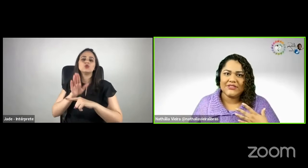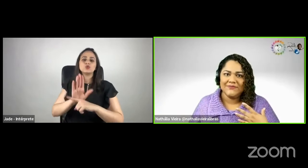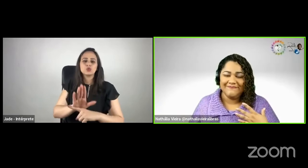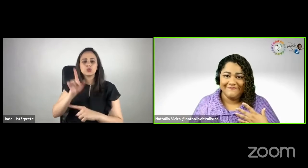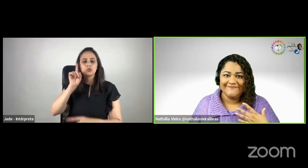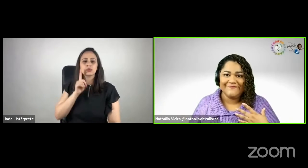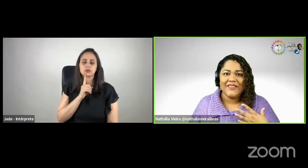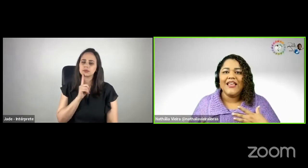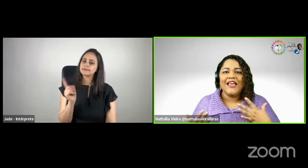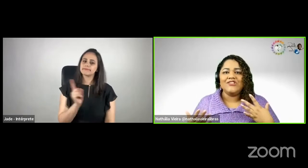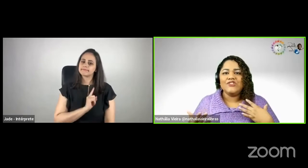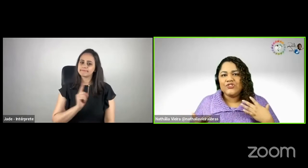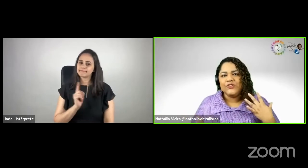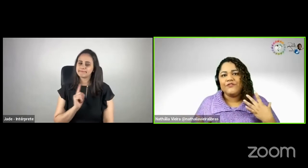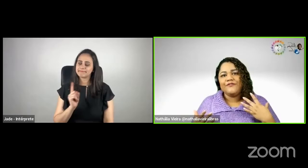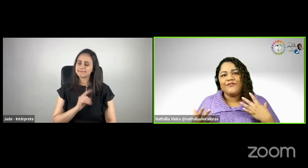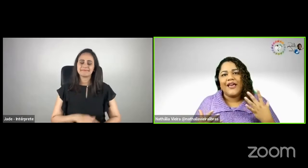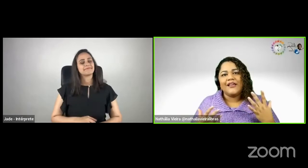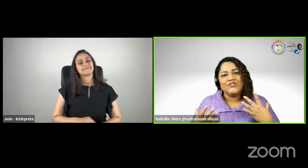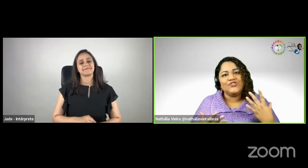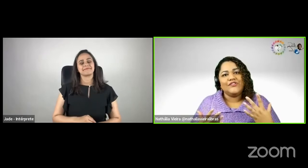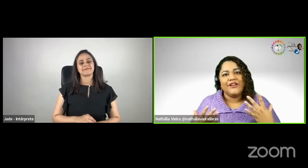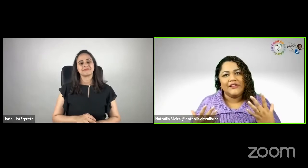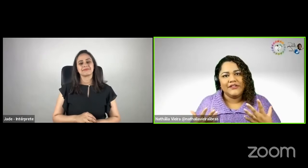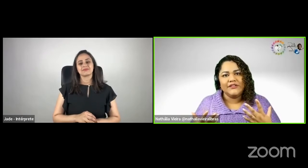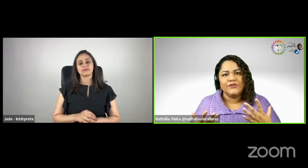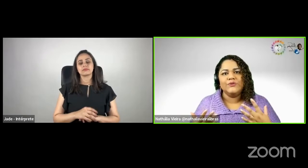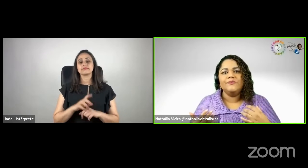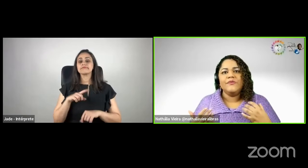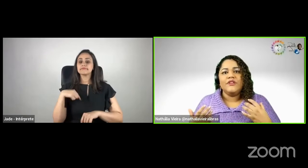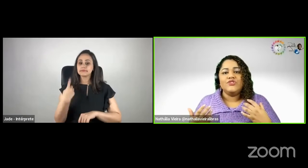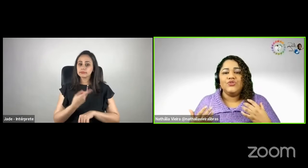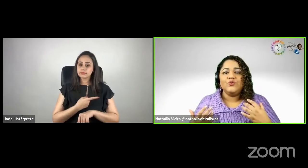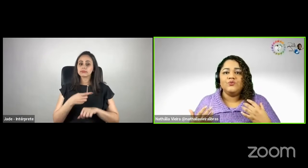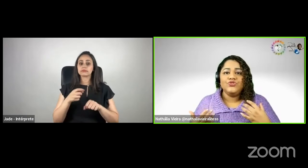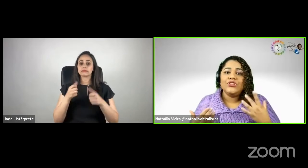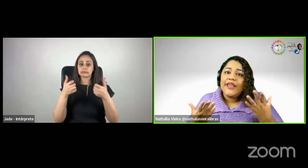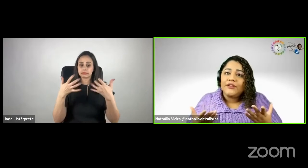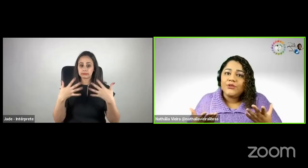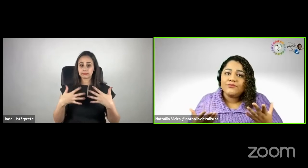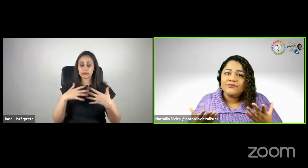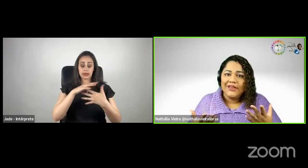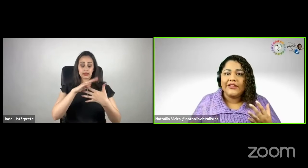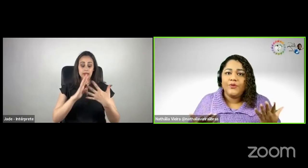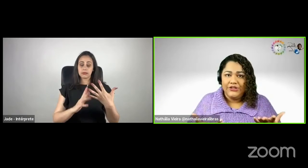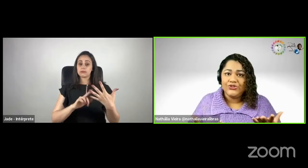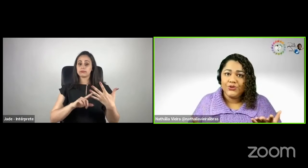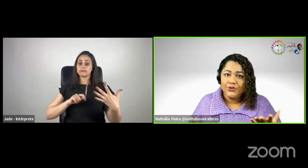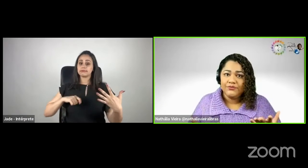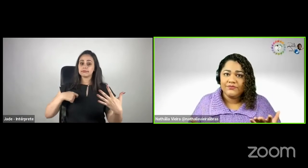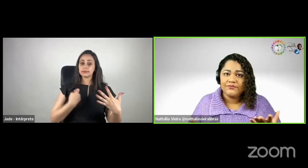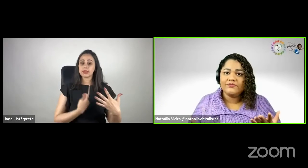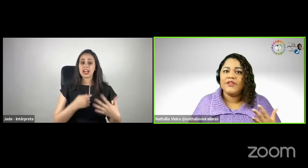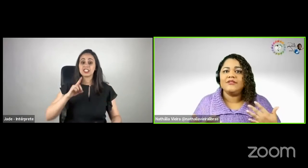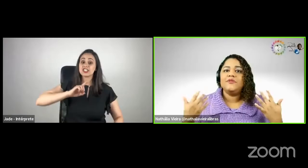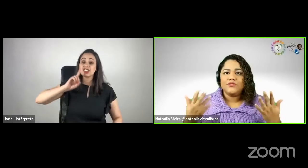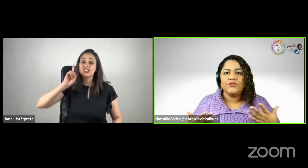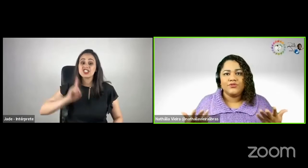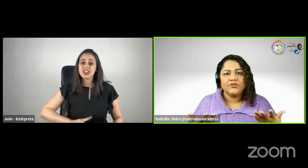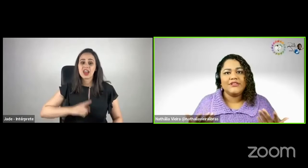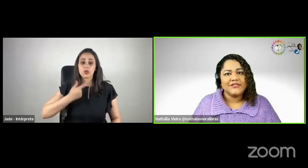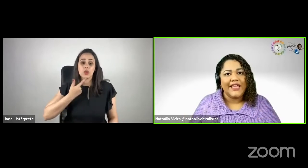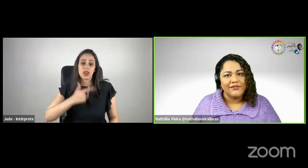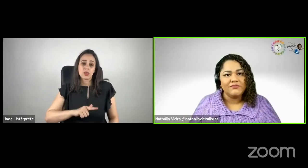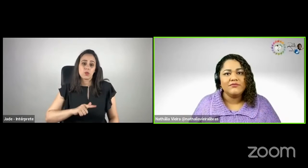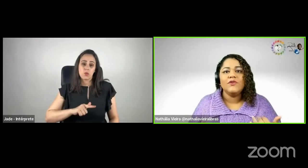surdas. A gente está falando de um direito linguístico que as